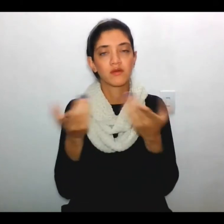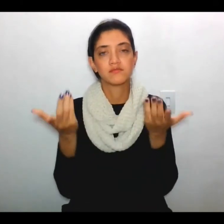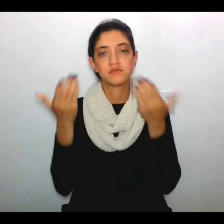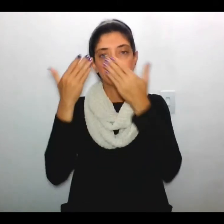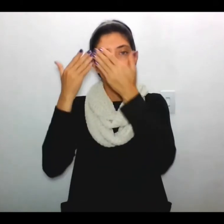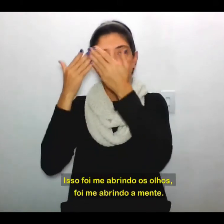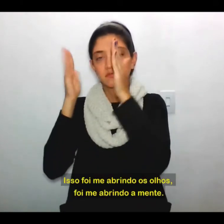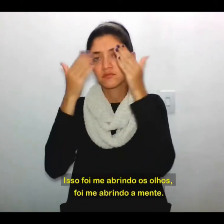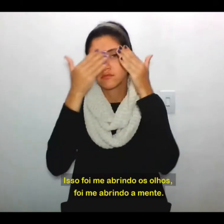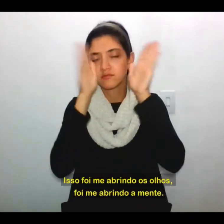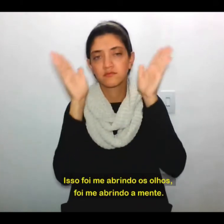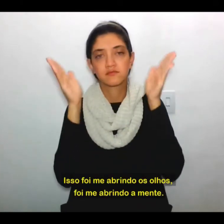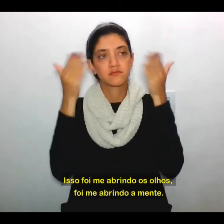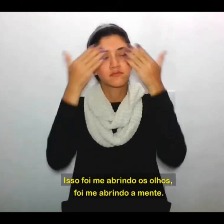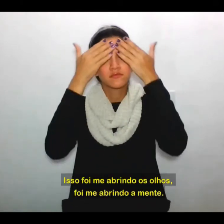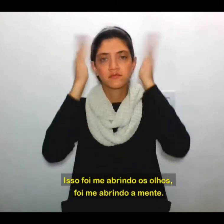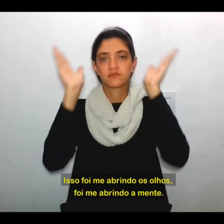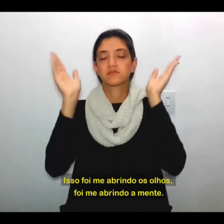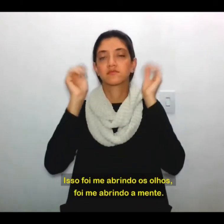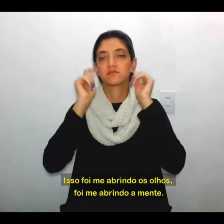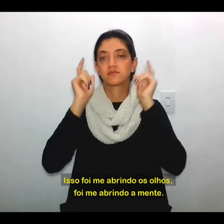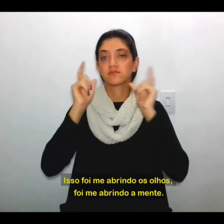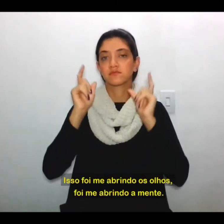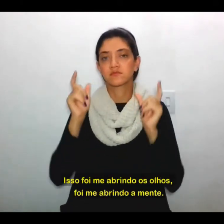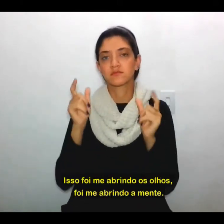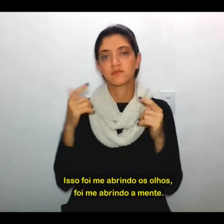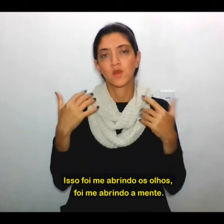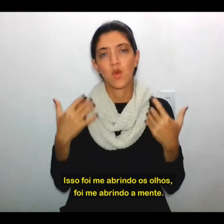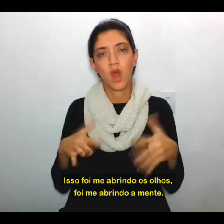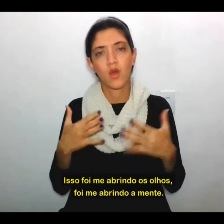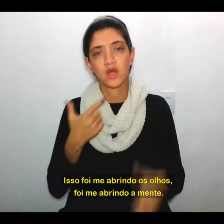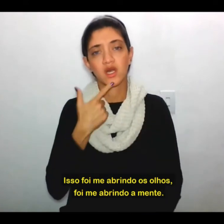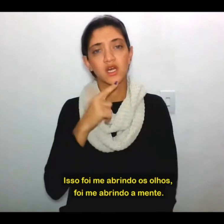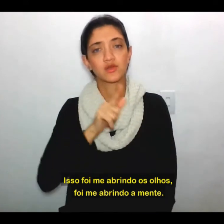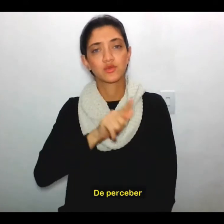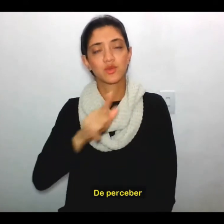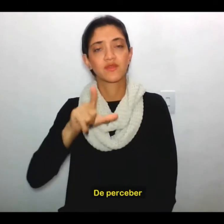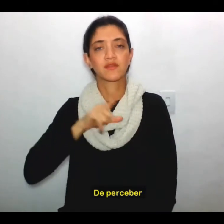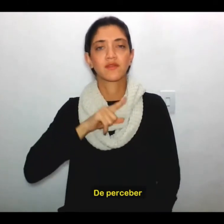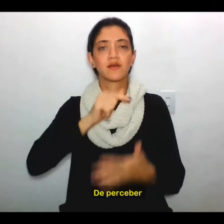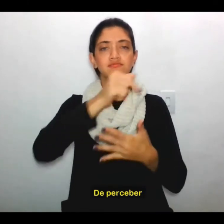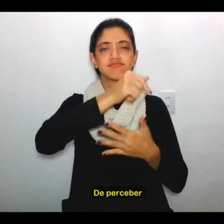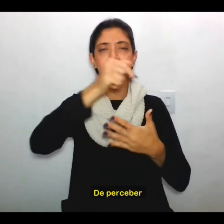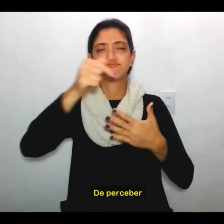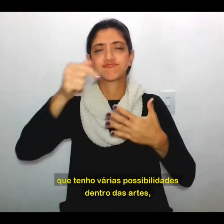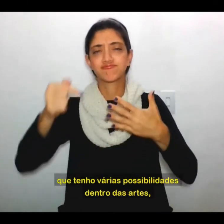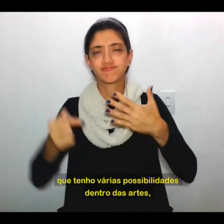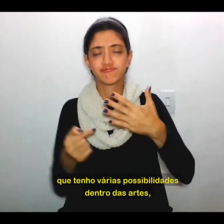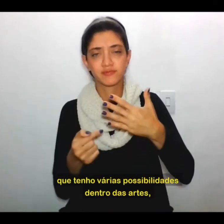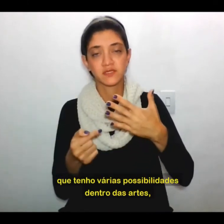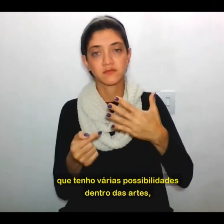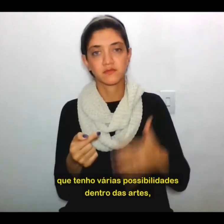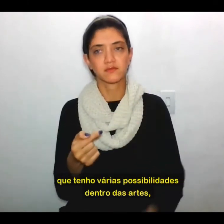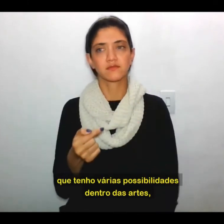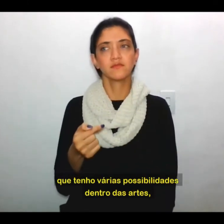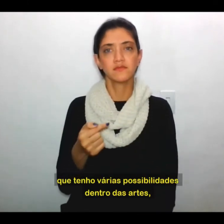E isso foi me abrindo os olhos, foi me abrindo a mente de perceber que tenho várias